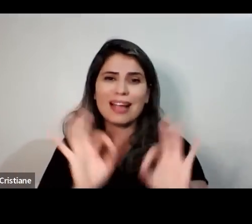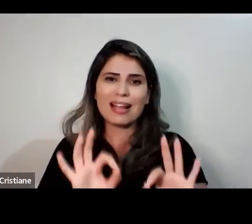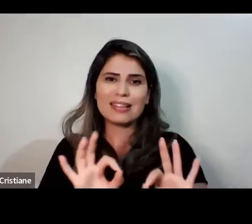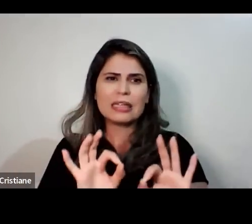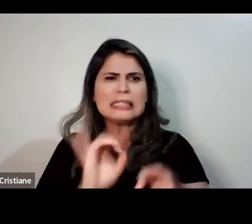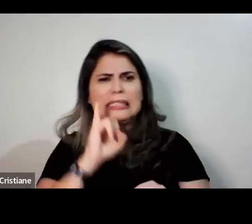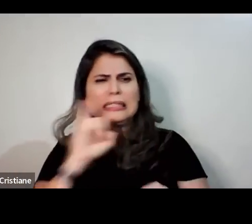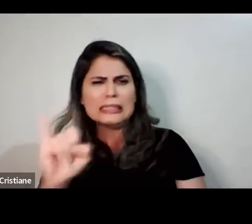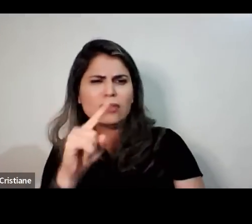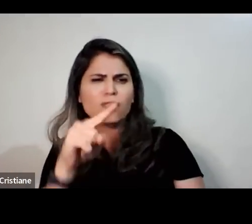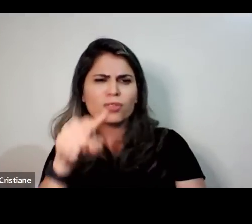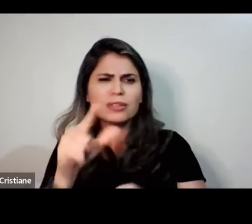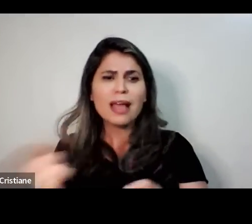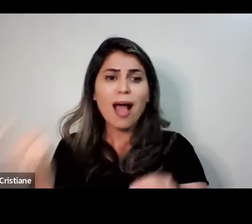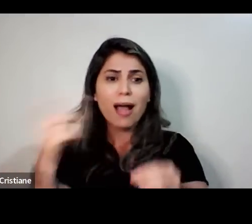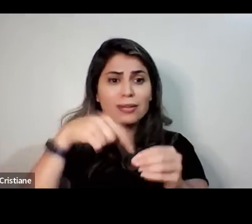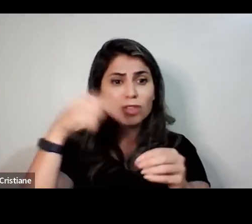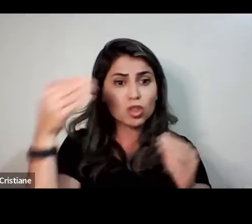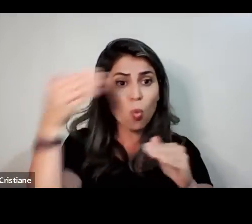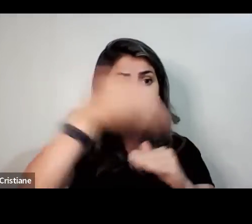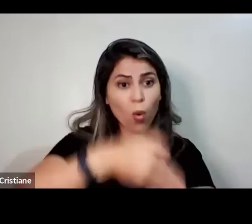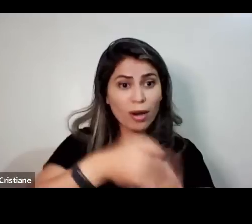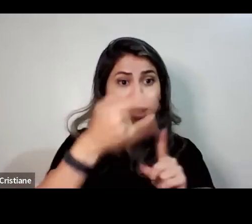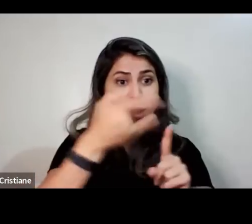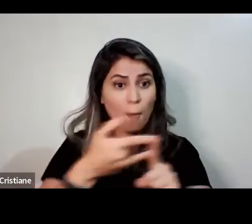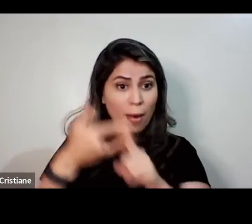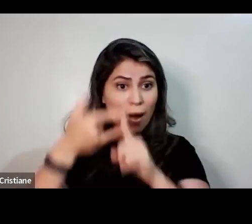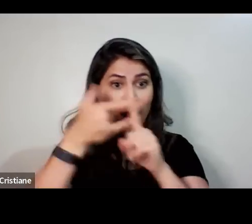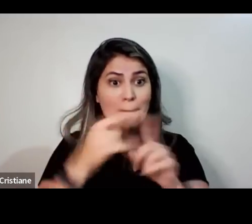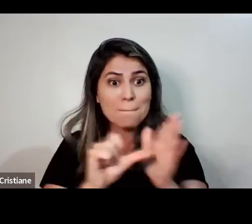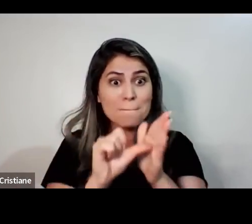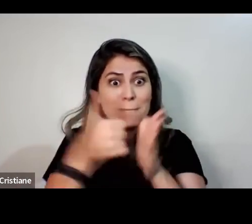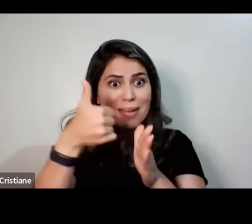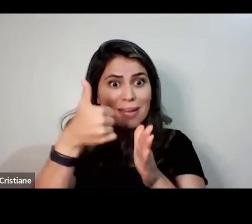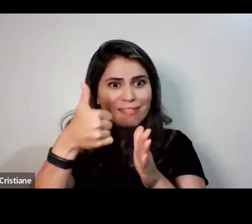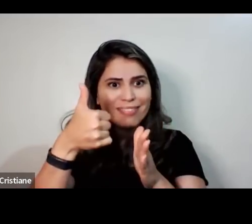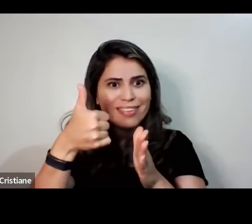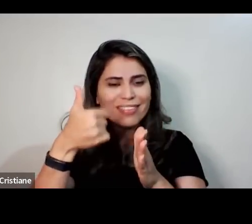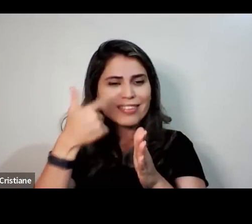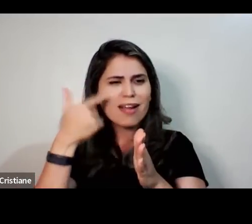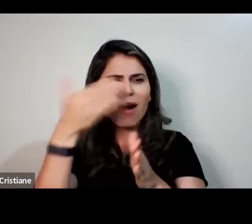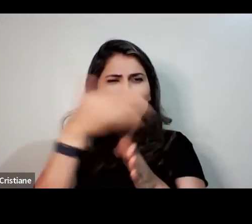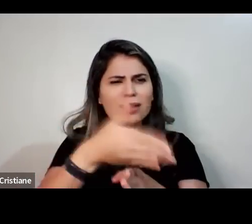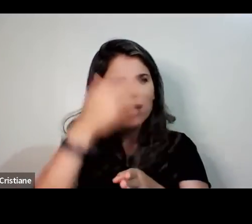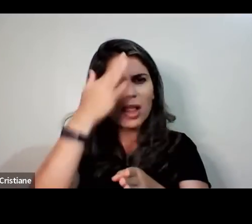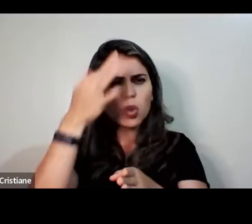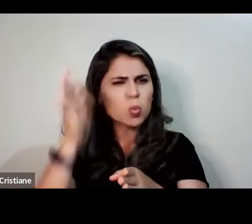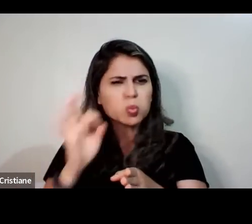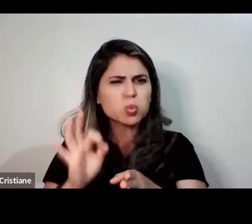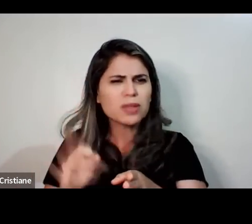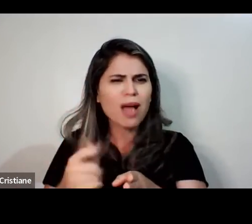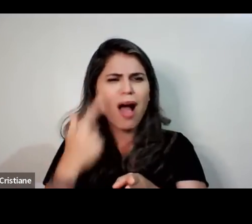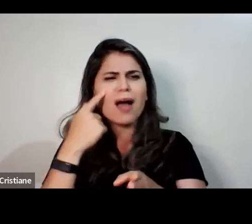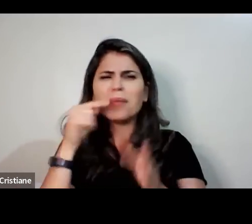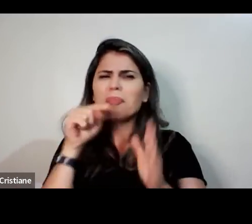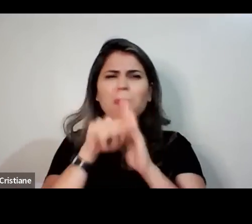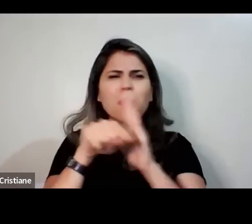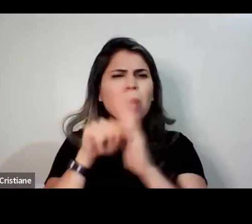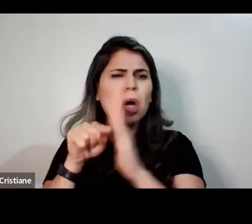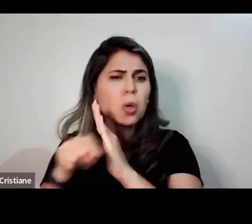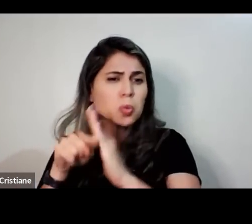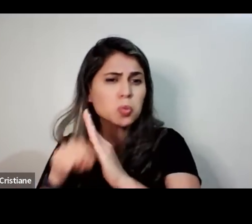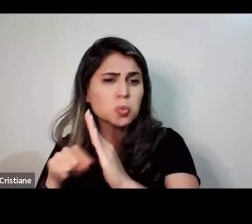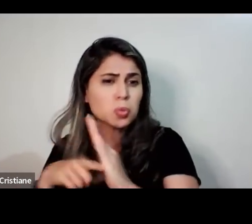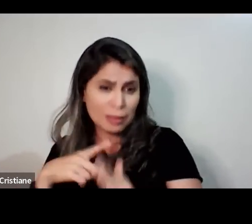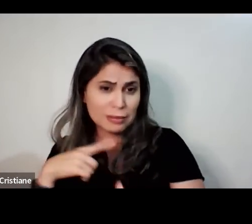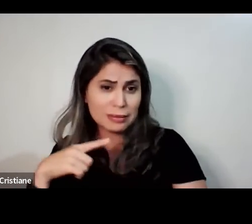não tomaram a decisão. Porque se você já tem o projeto, você sabe quem que você deve procurar, a pessoa que te convidou. Ela que